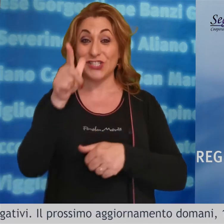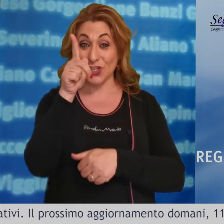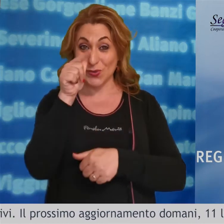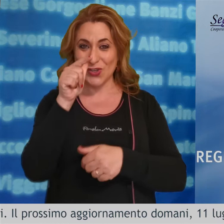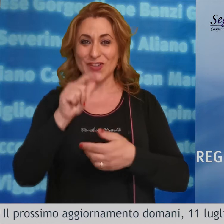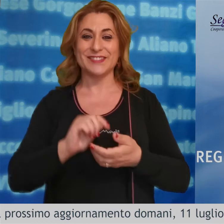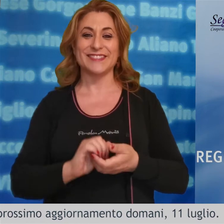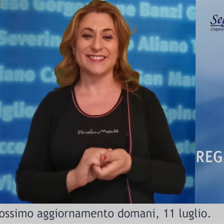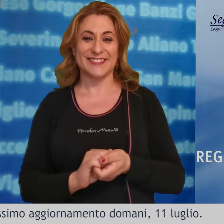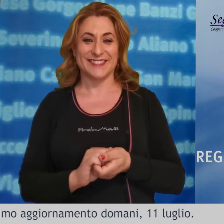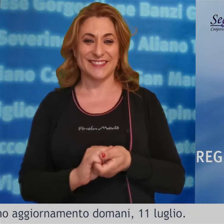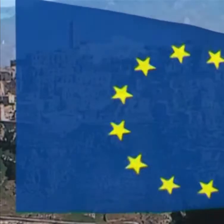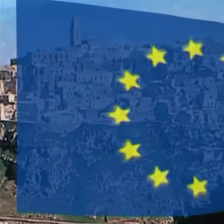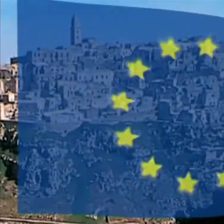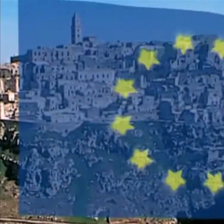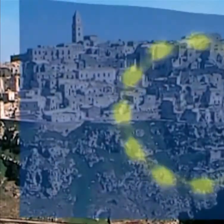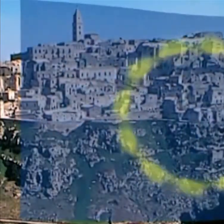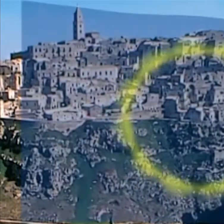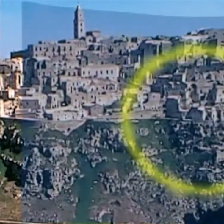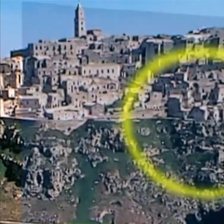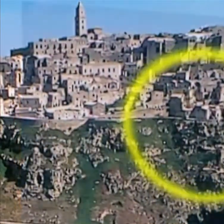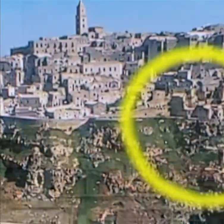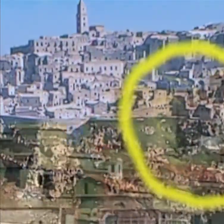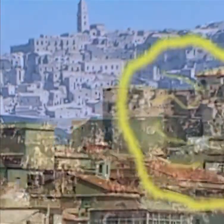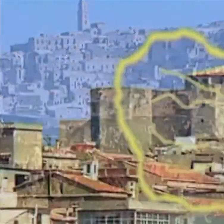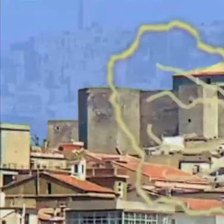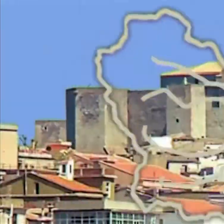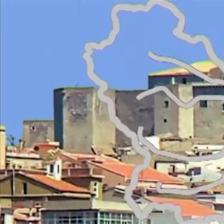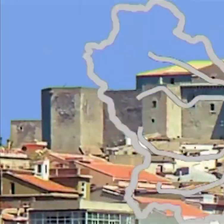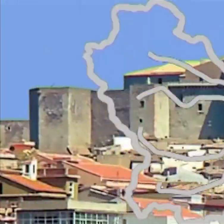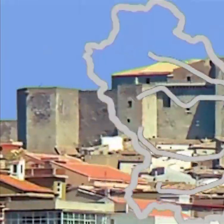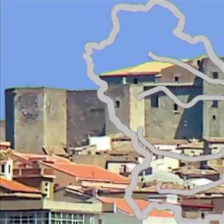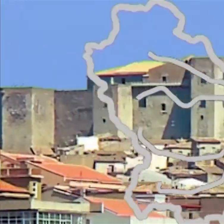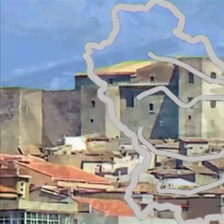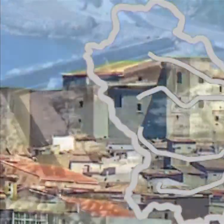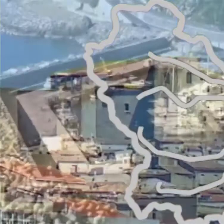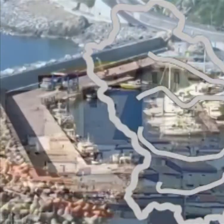luglio. Miodulo Mio Mio